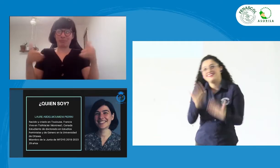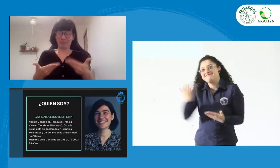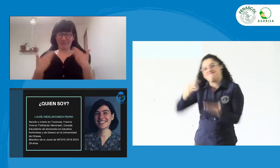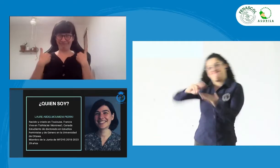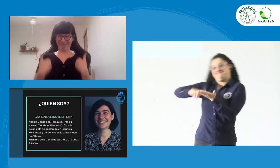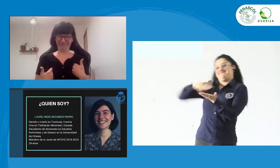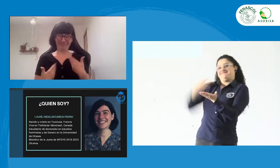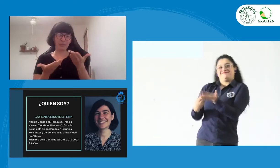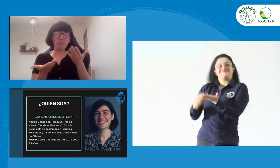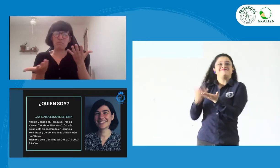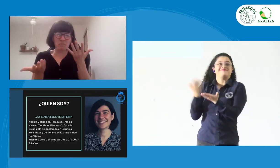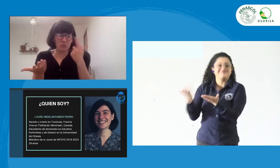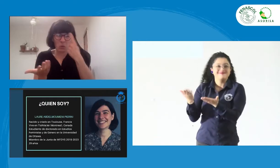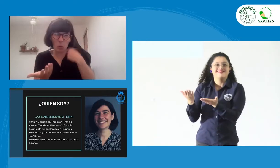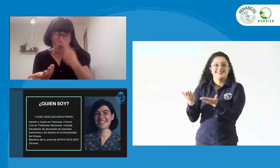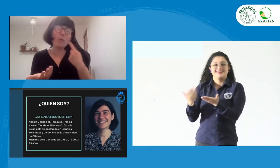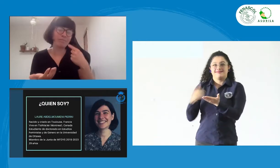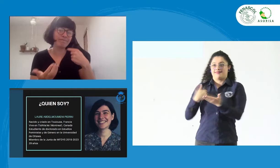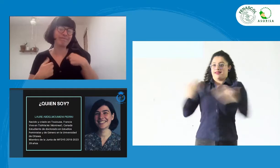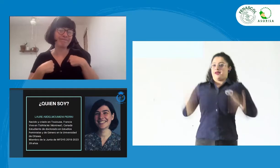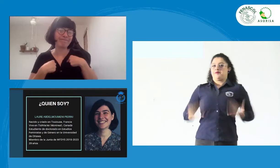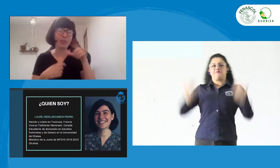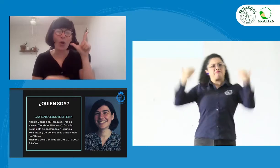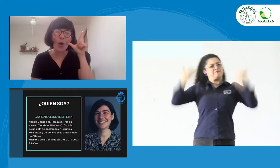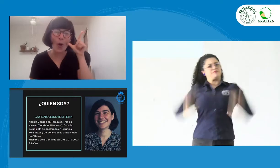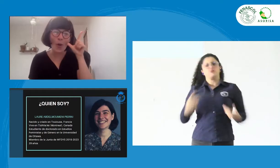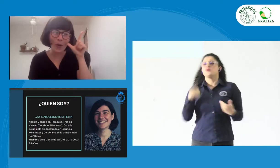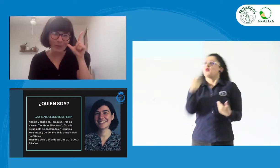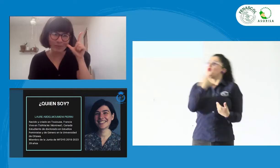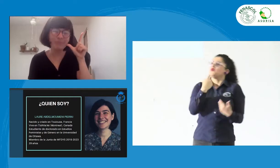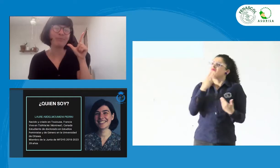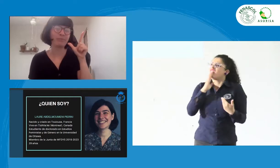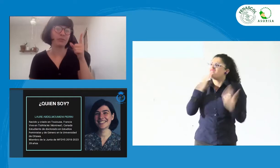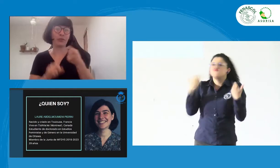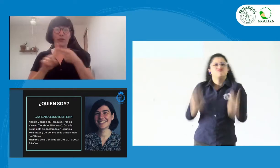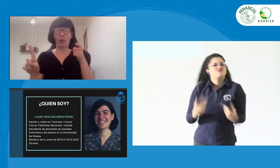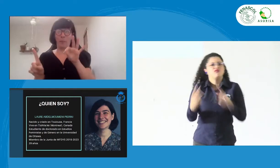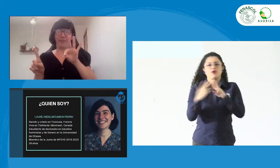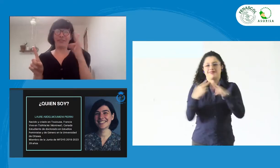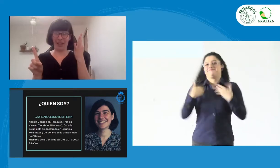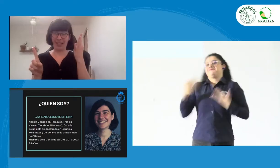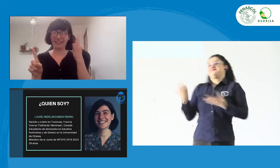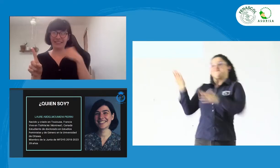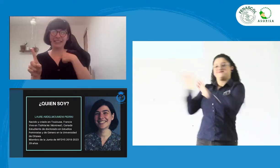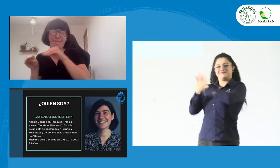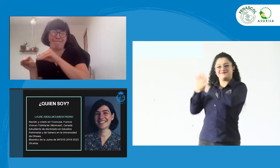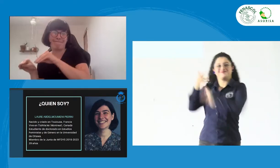Gracias a mi intérprete también, que está aquí. Me presento, ¿quién soy yo? Soy Lauren.